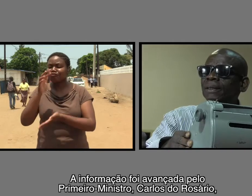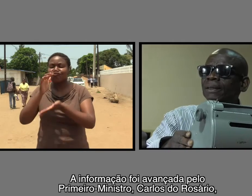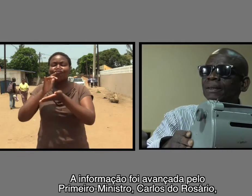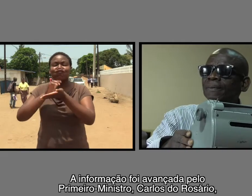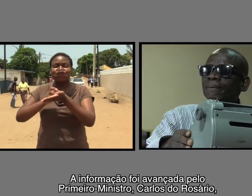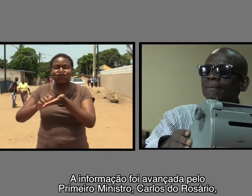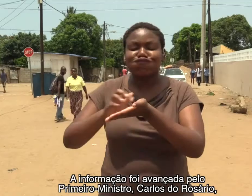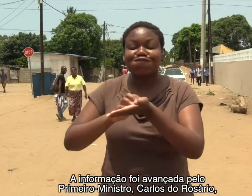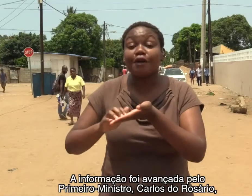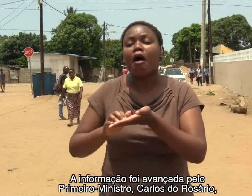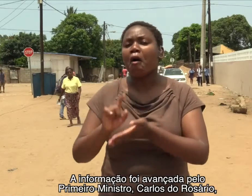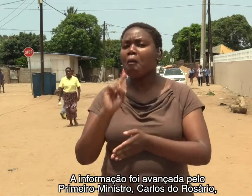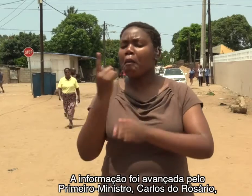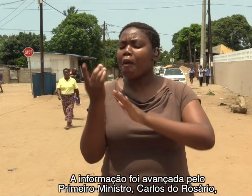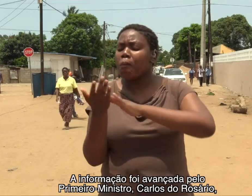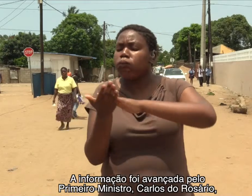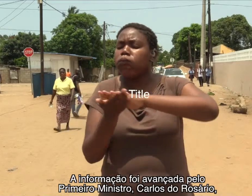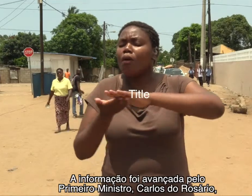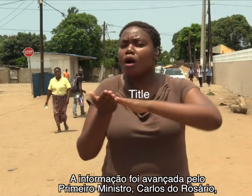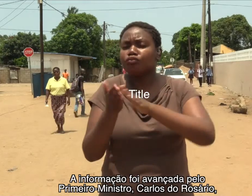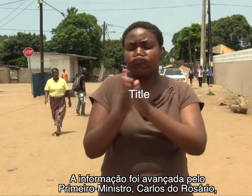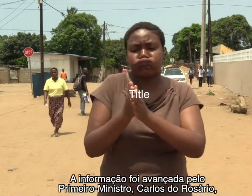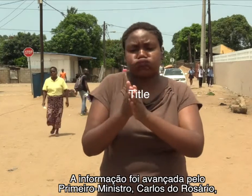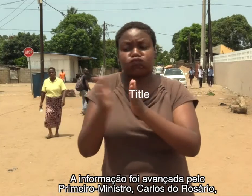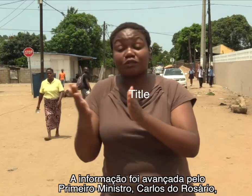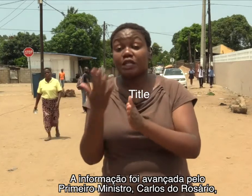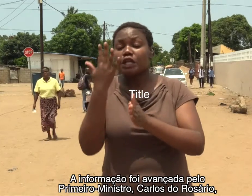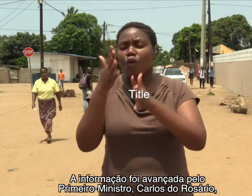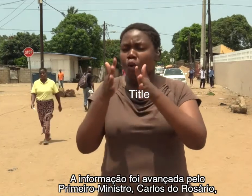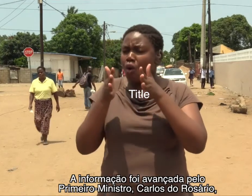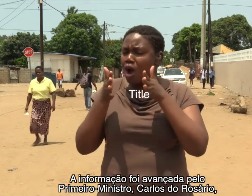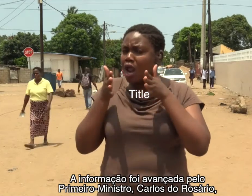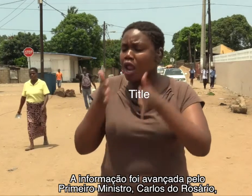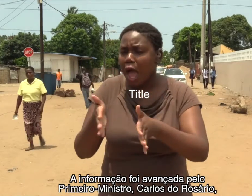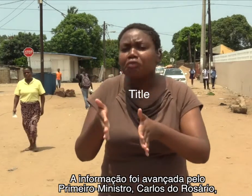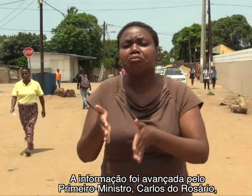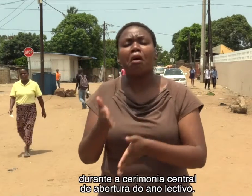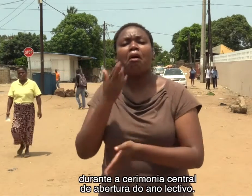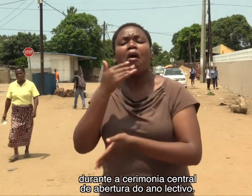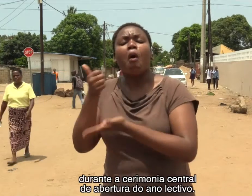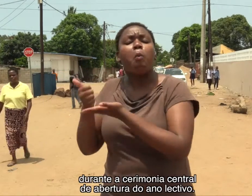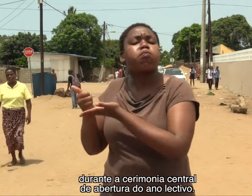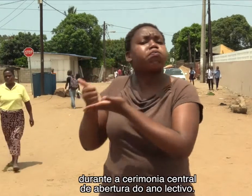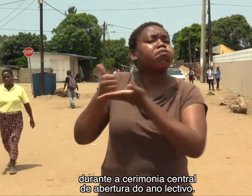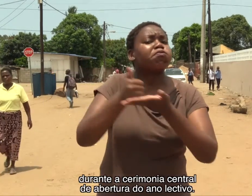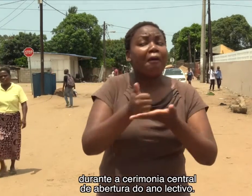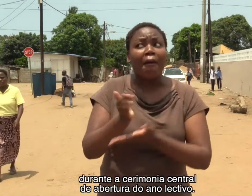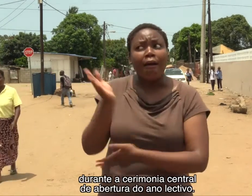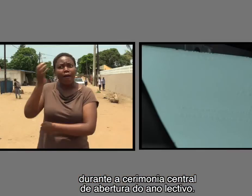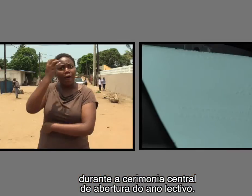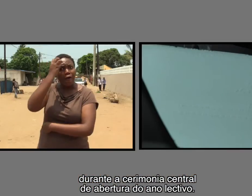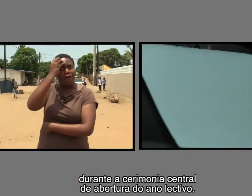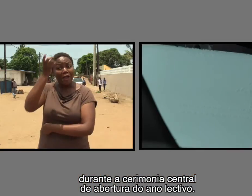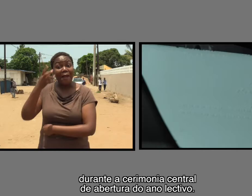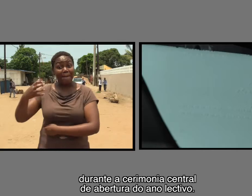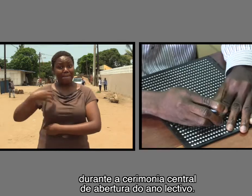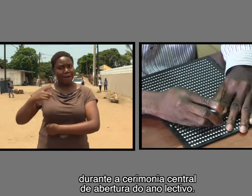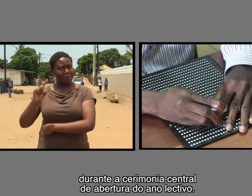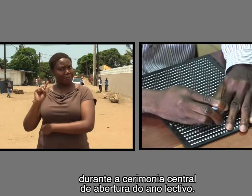informação foi avançada pelo primeiro-ministro, Carlos Agostinho do Rosário, durante a cerimônia central de abertura do ano letivo.